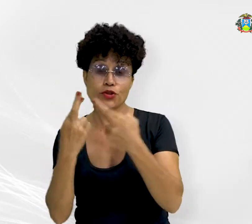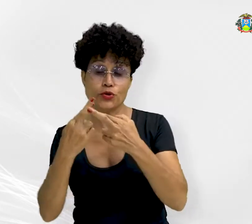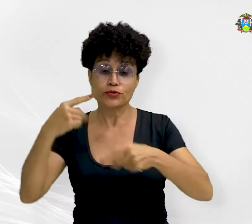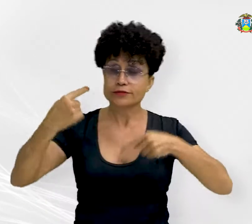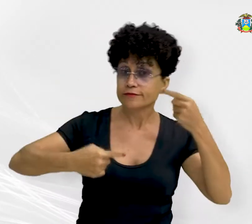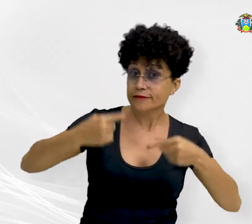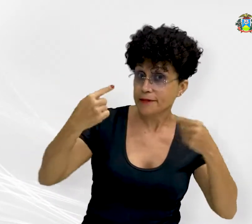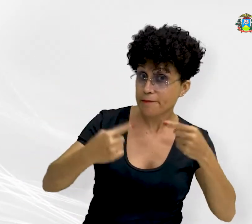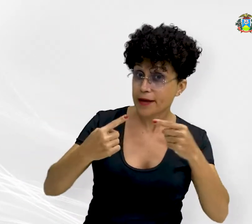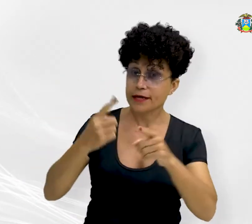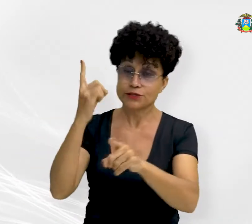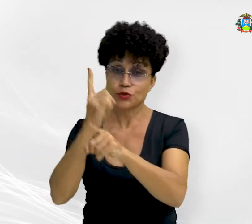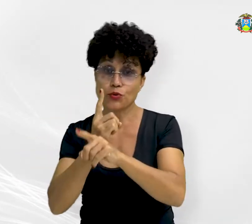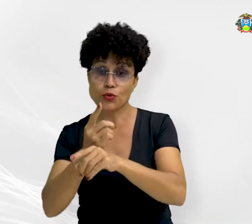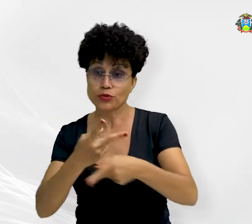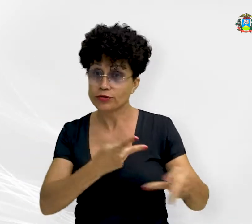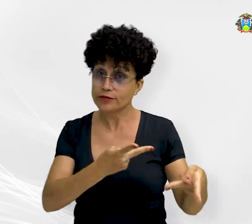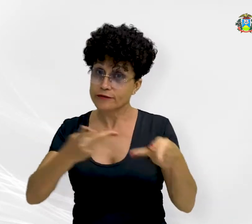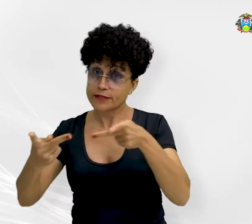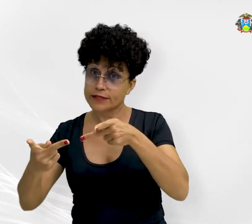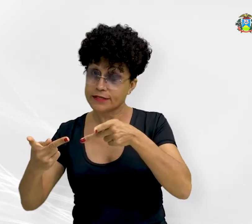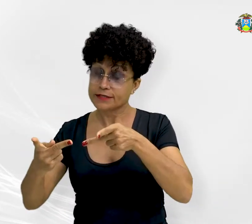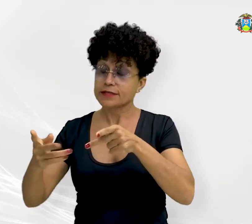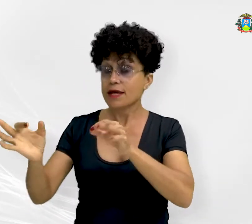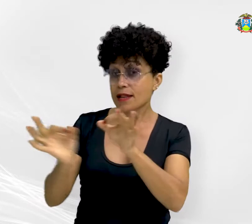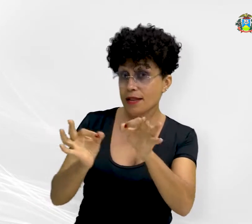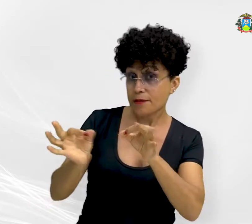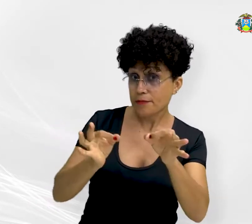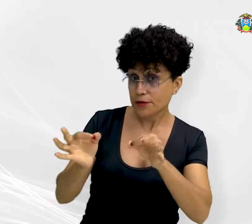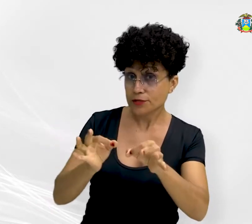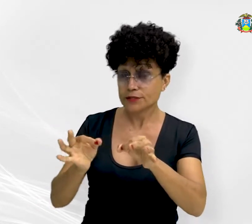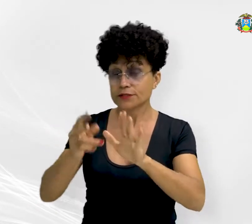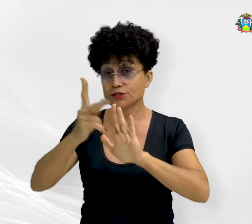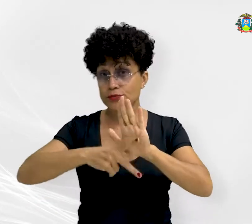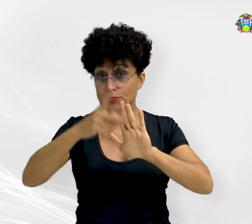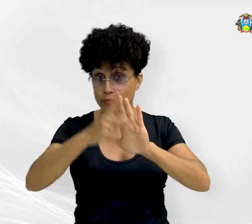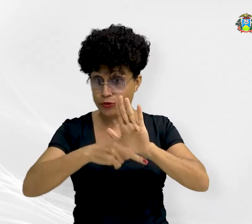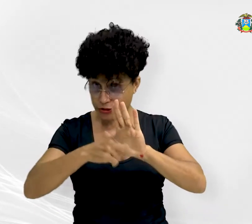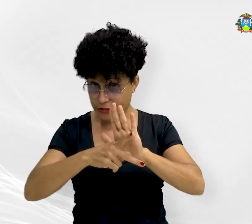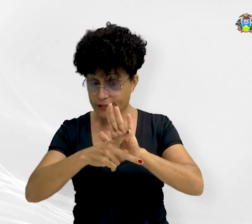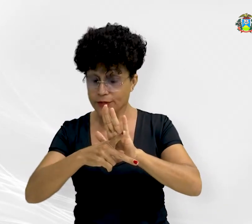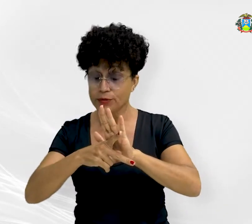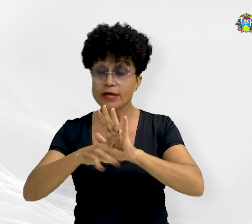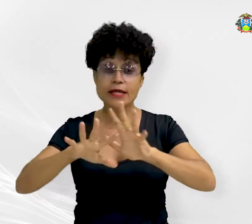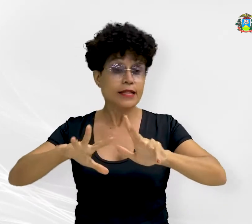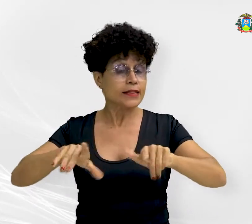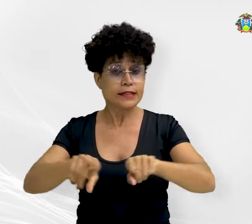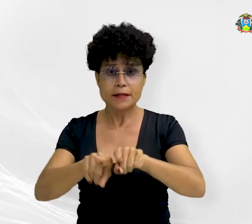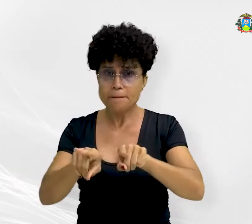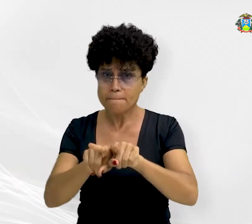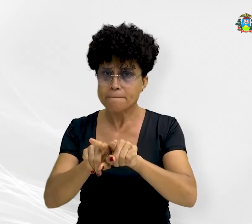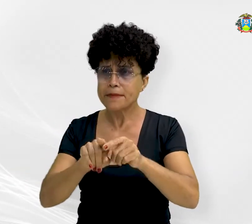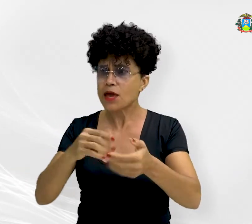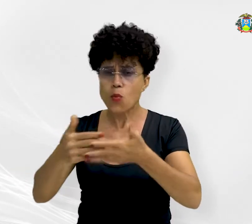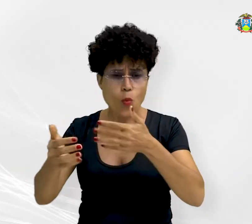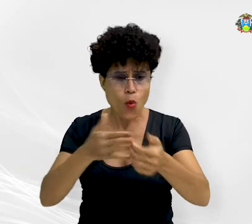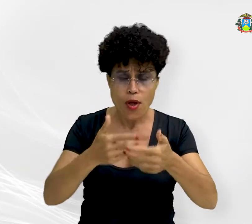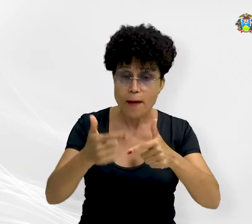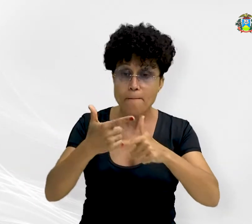encontros e visitas, elaboração de projetos ou planos de ação de atuação estrutural e resolutivos, tempestividade no